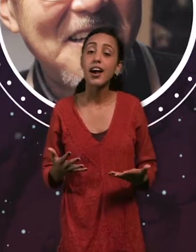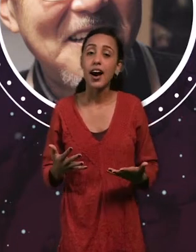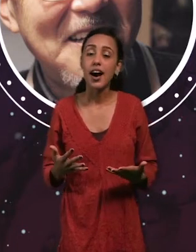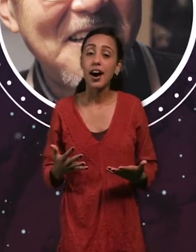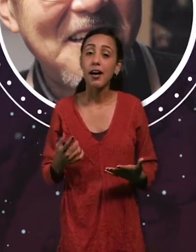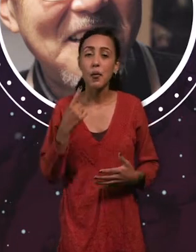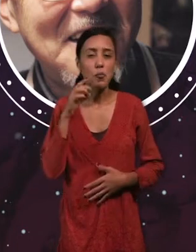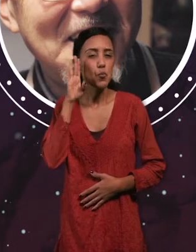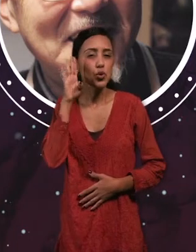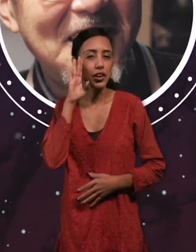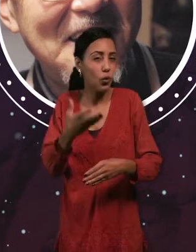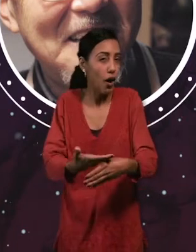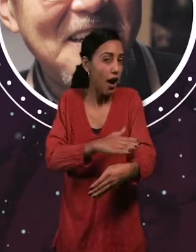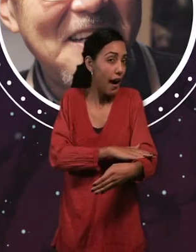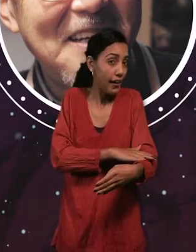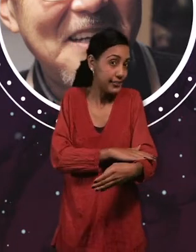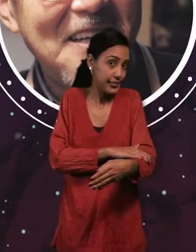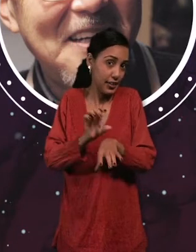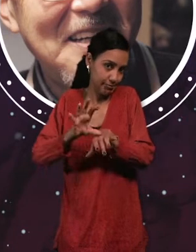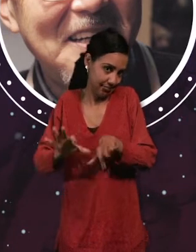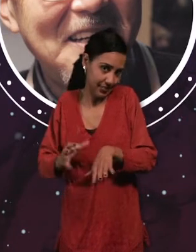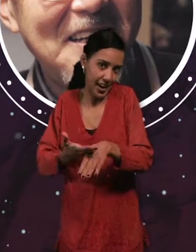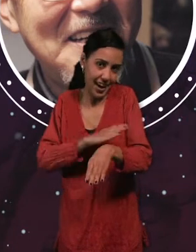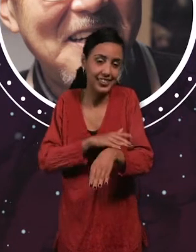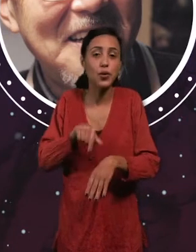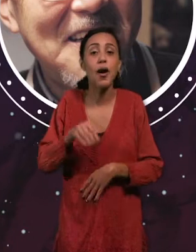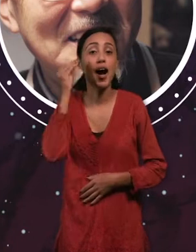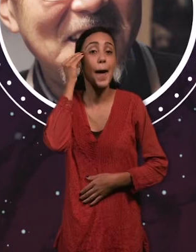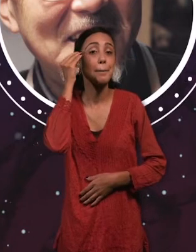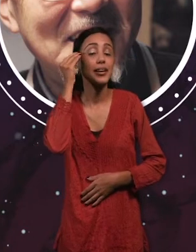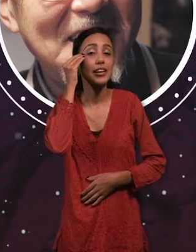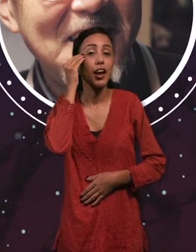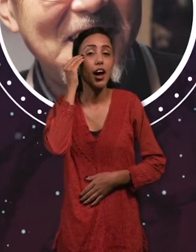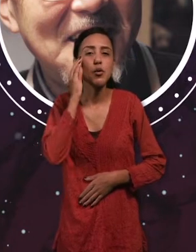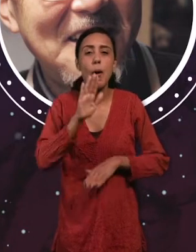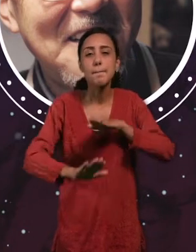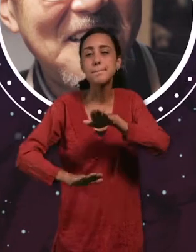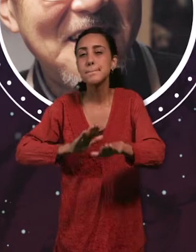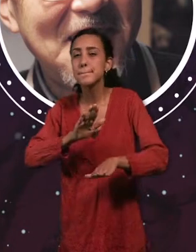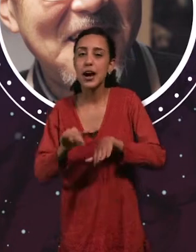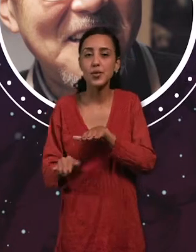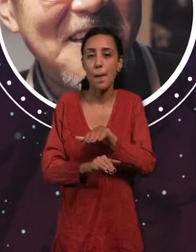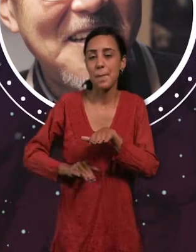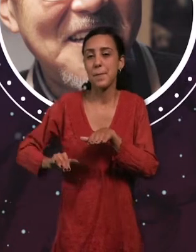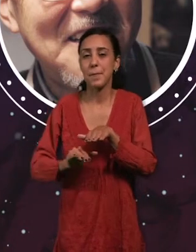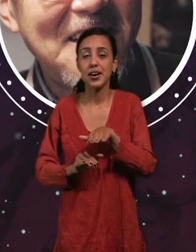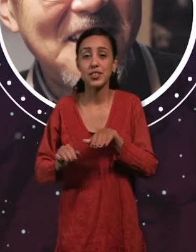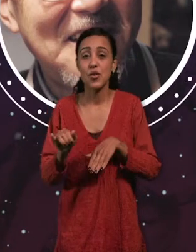dibujos animados antes de la era digital. Aprenderás cuáles son los pasos básicos para hacer una animación artesanal.